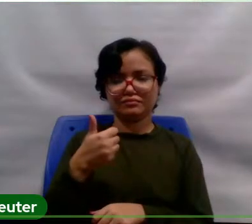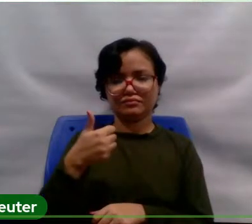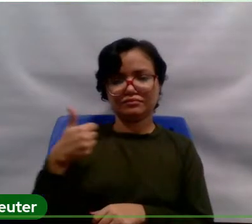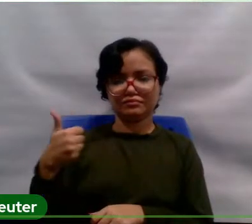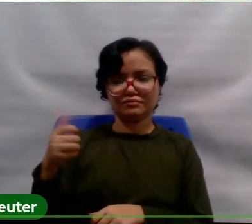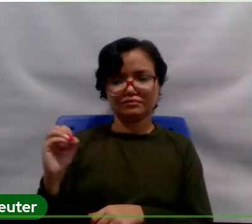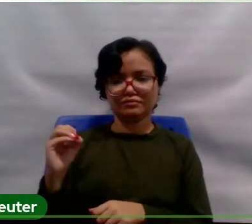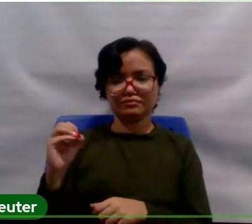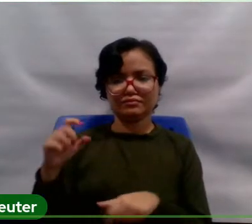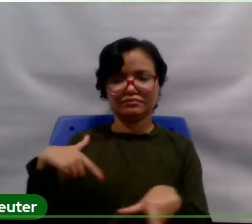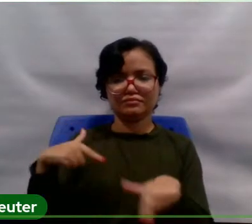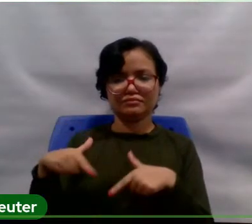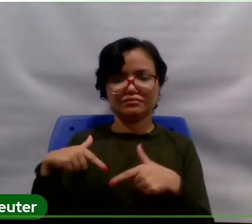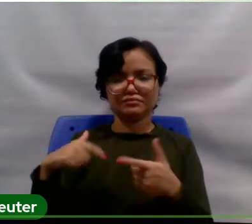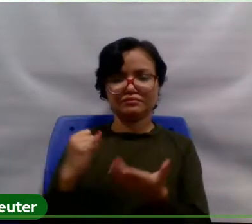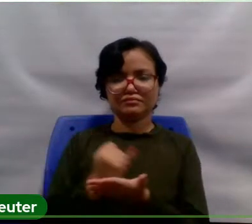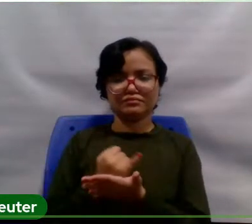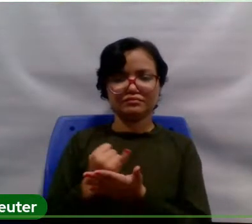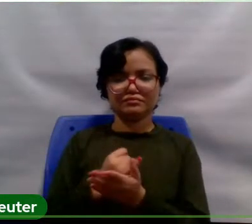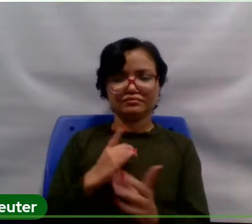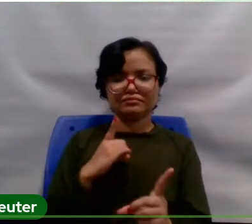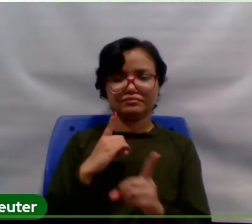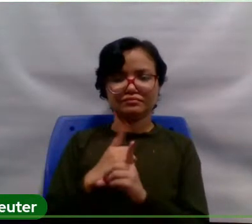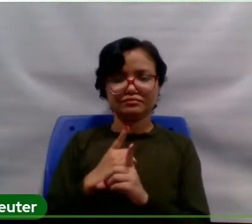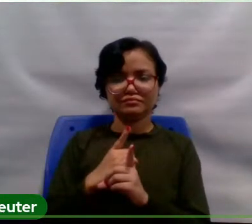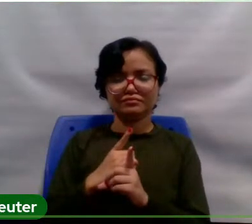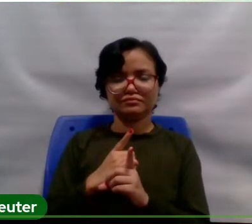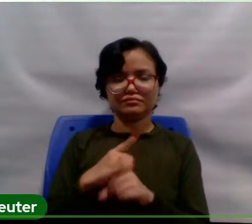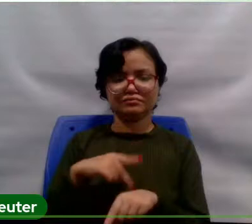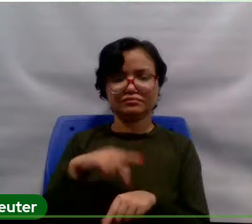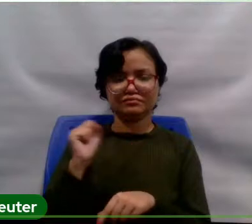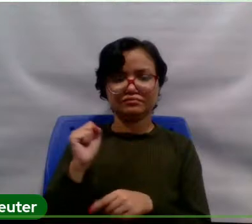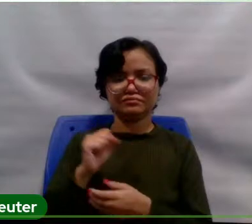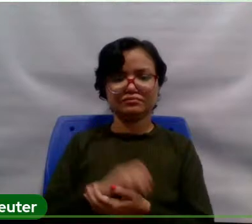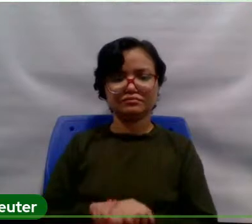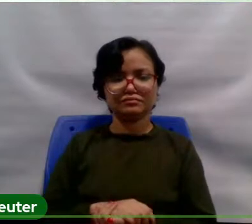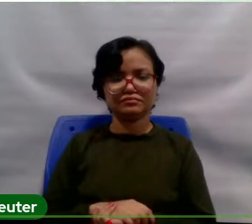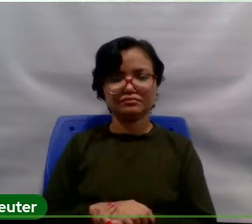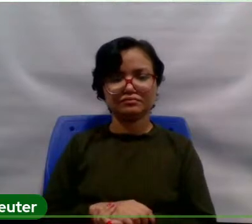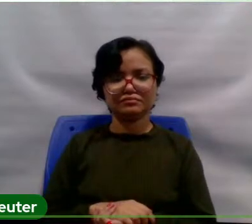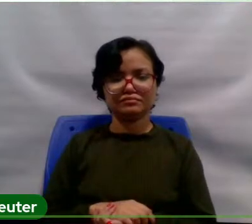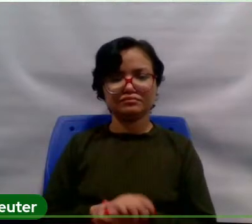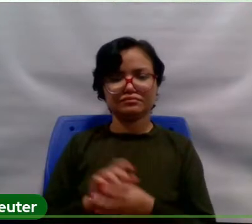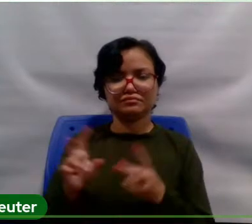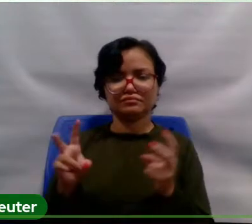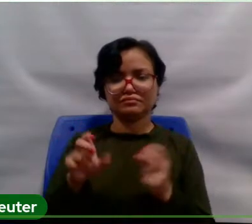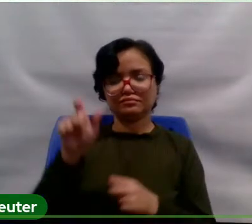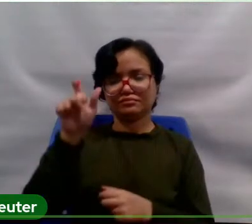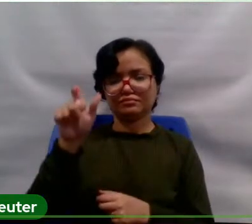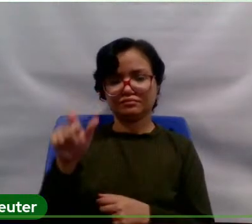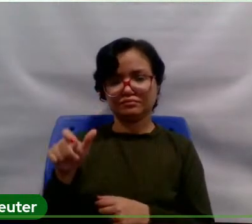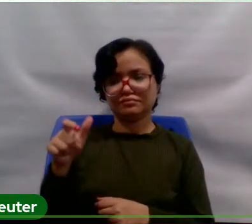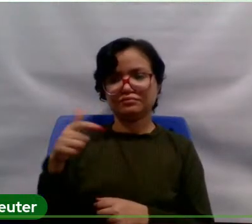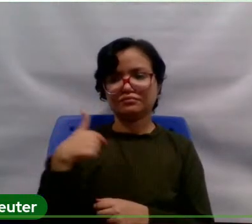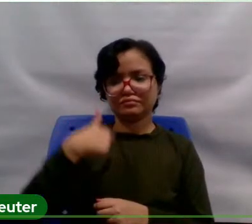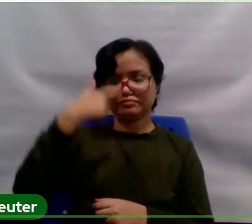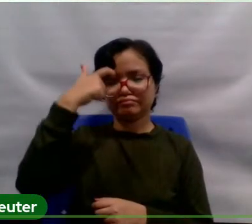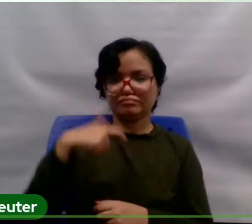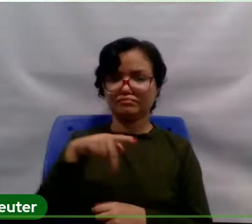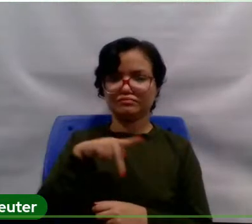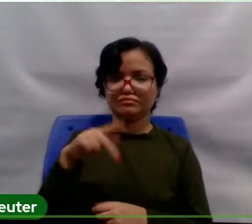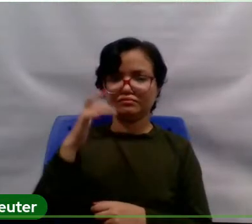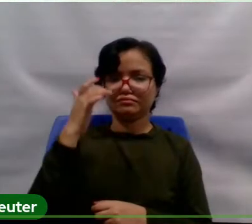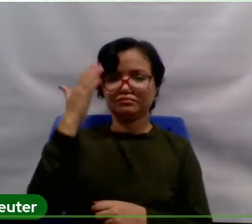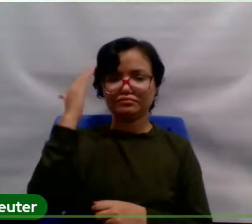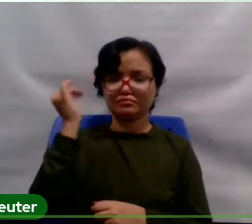submetidos no encontro de pós-graduação. Reconheço, como docente, que não é tarefa fácil, né? Dedicar